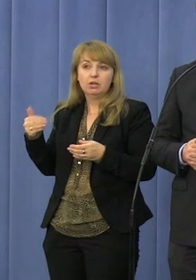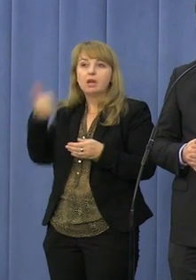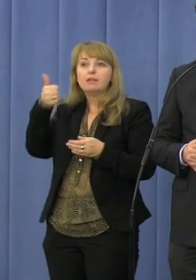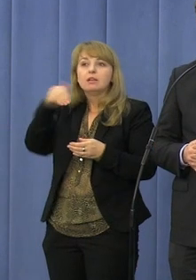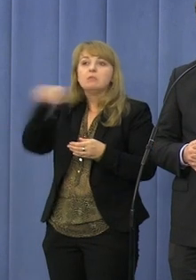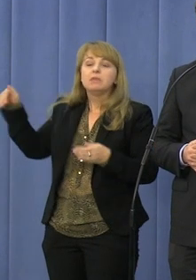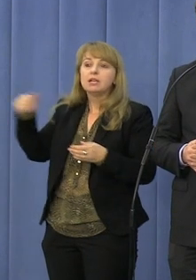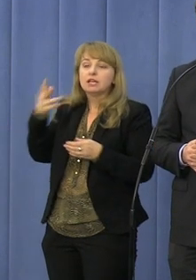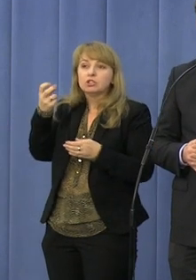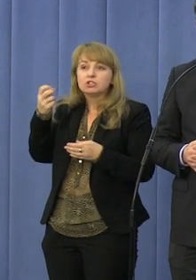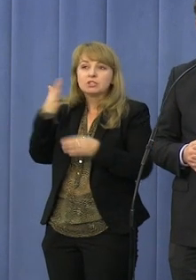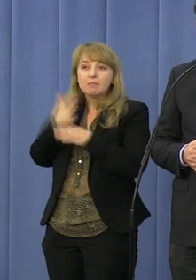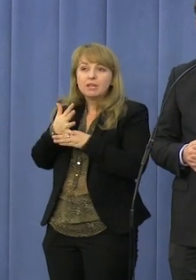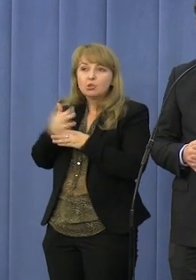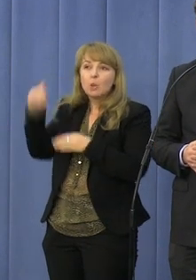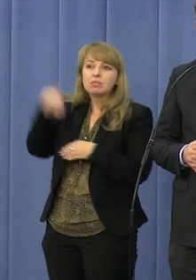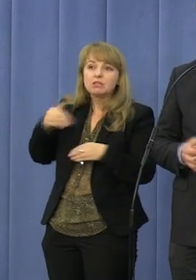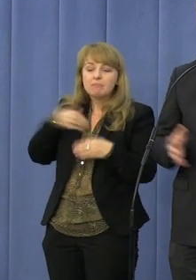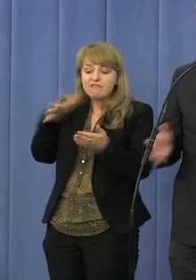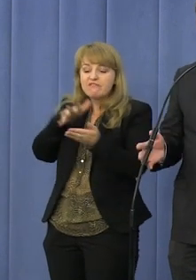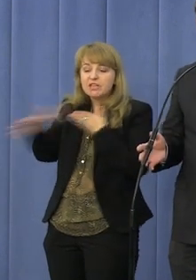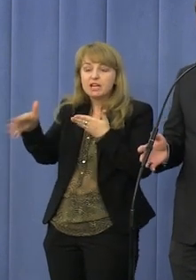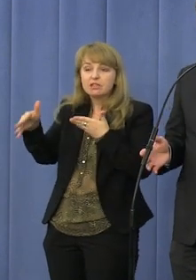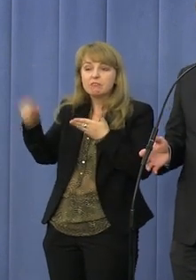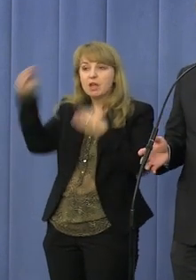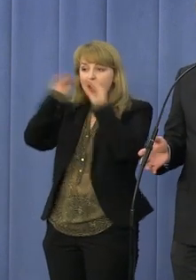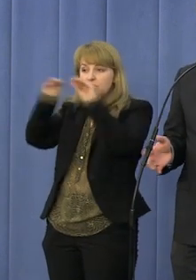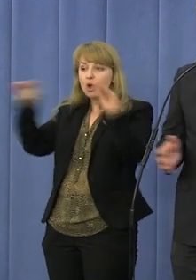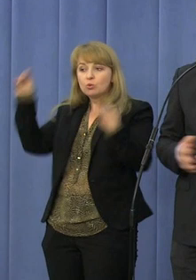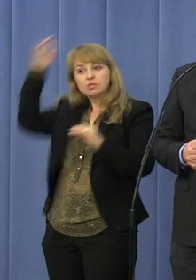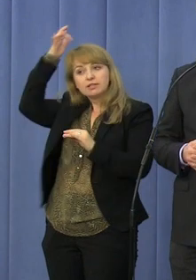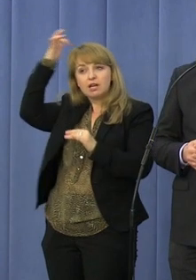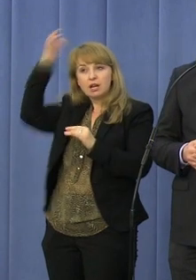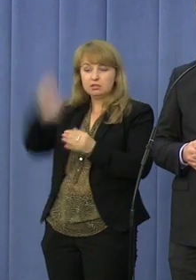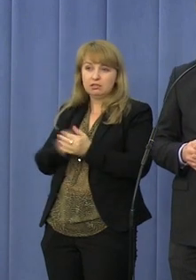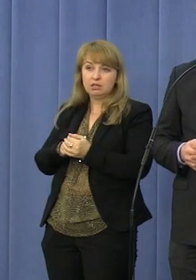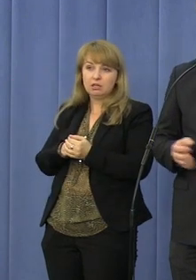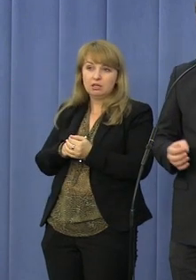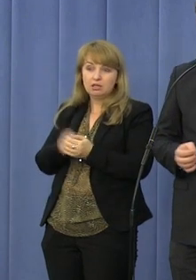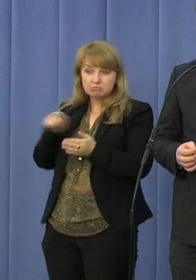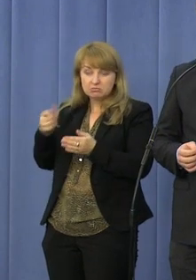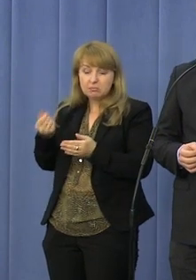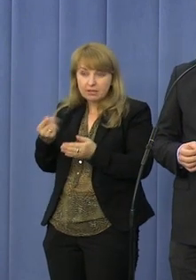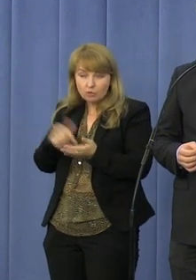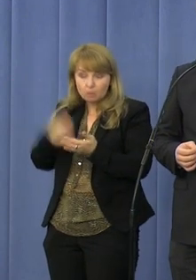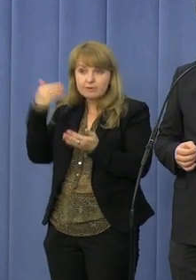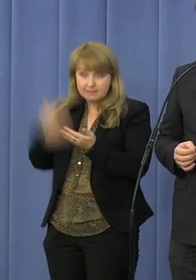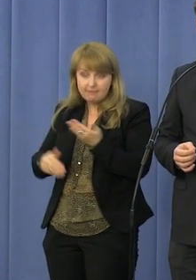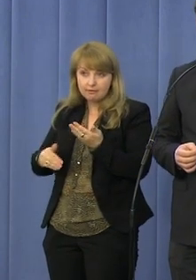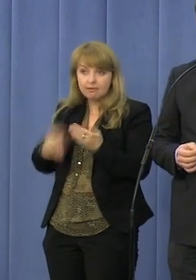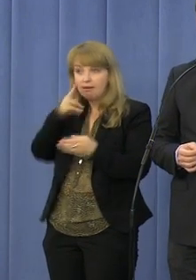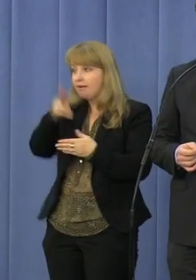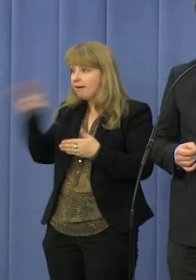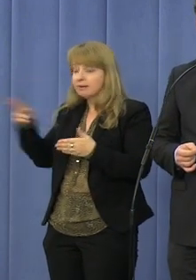350 tysięcy wydajemy na katechezę. Co zrobić z tym ponad miliardem złotych? Za te pieniądze każde